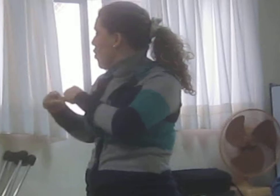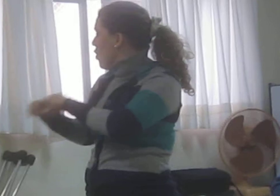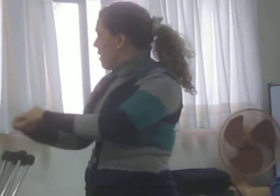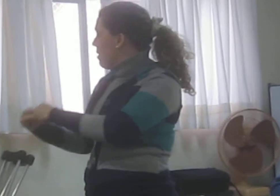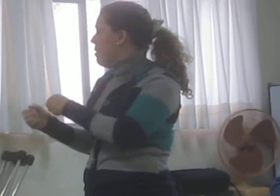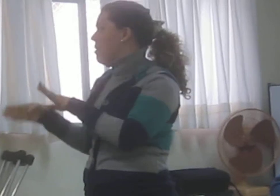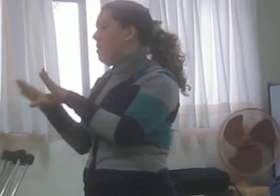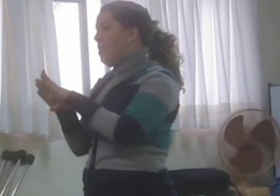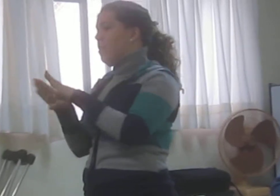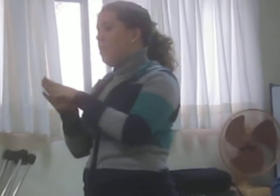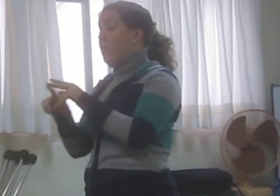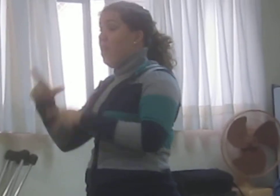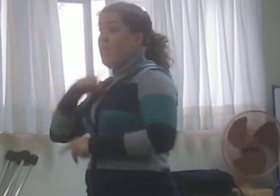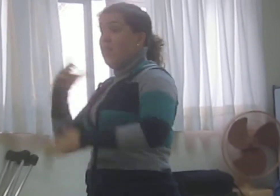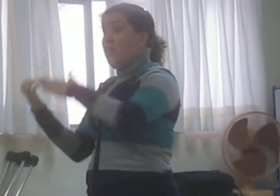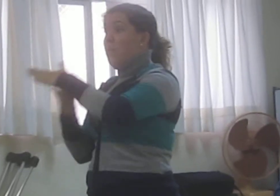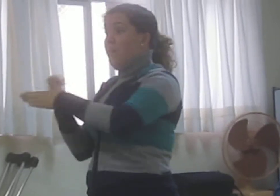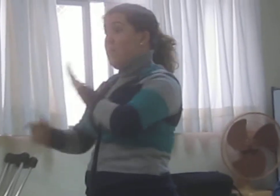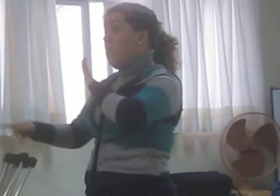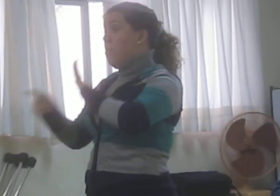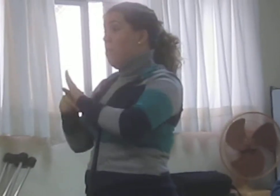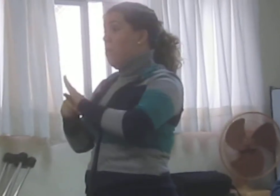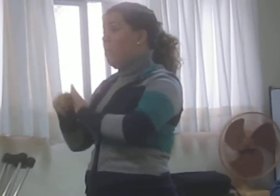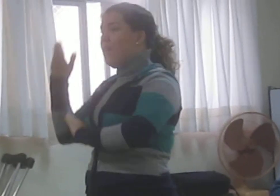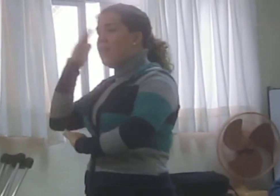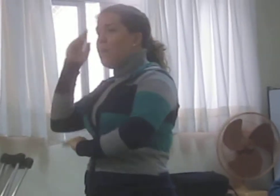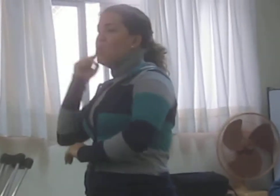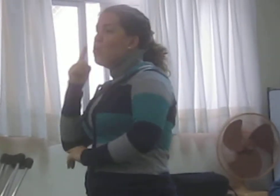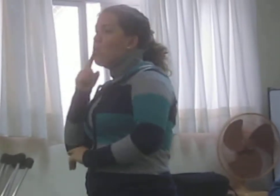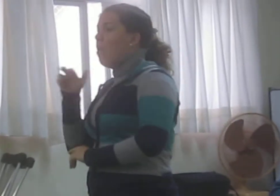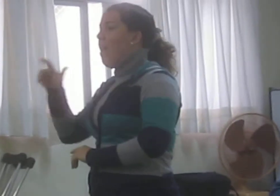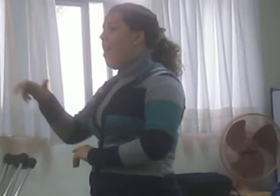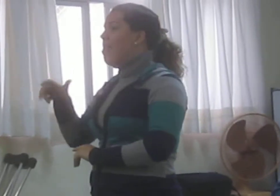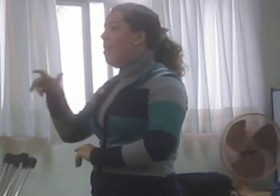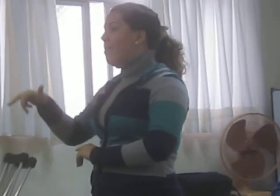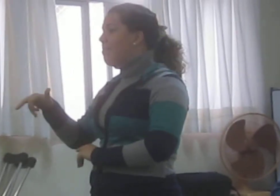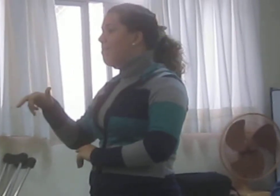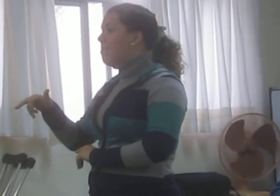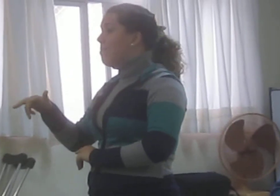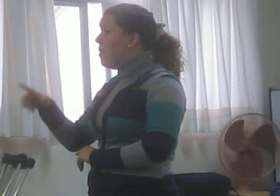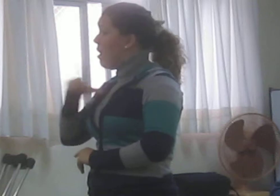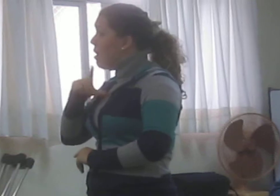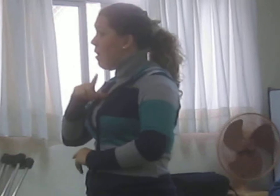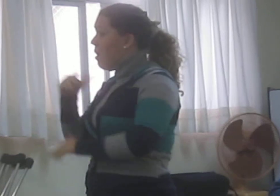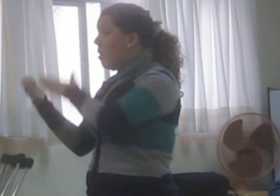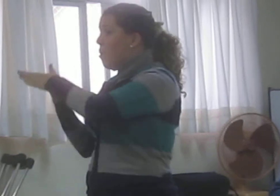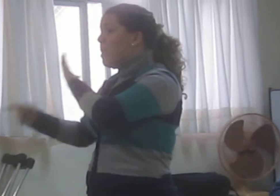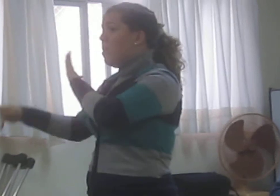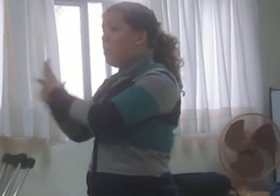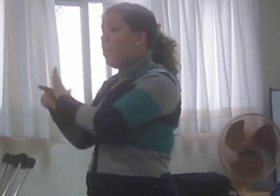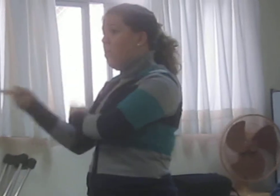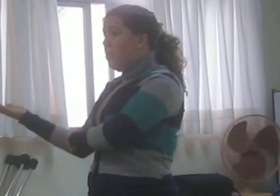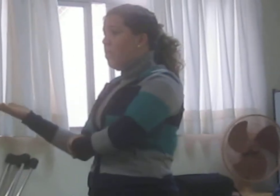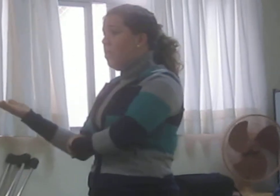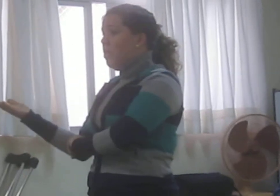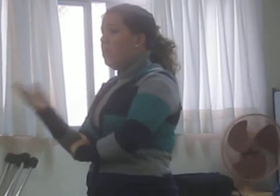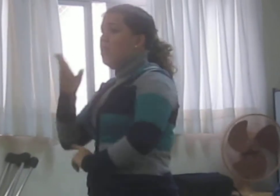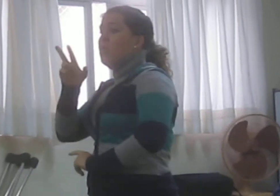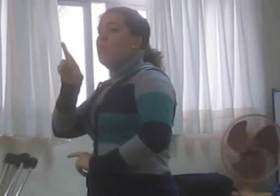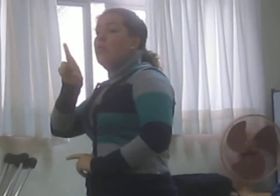como nós conhecemos o Heben, que tem a sua empresa, e outros que têm a sua empresa, o Bruno, que é psicólogo. Então, eu acho que agora, com